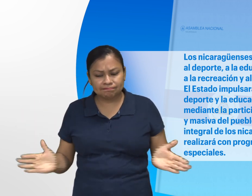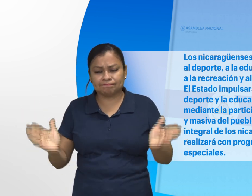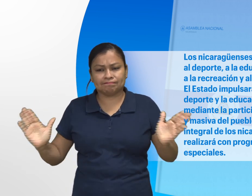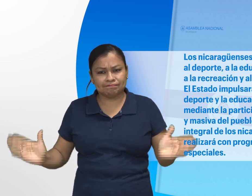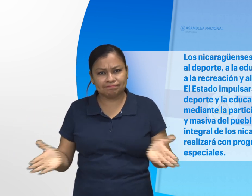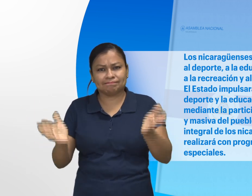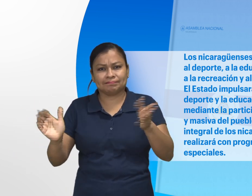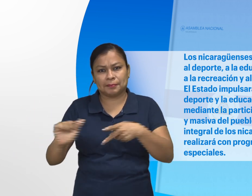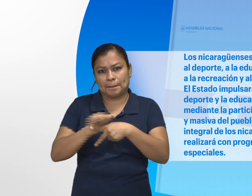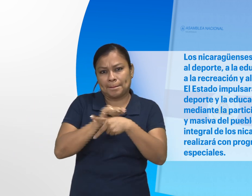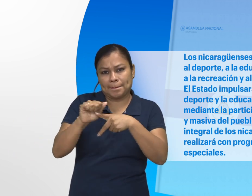esparcimiento